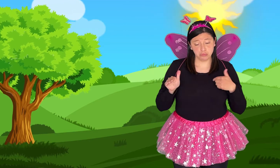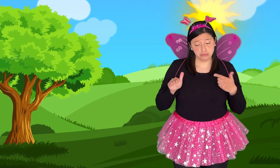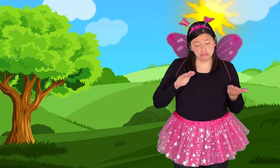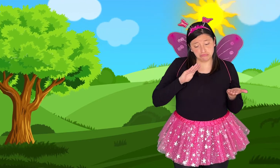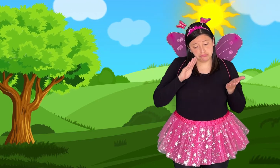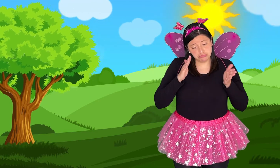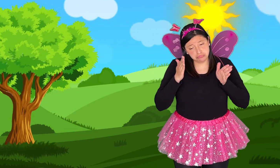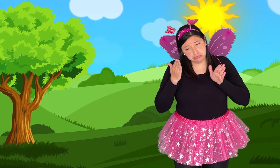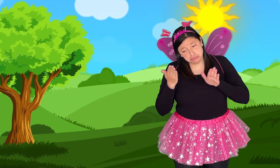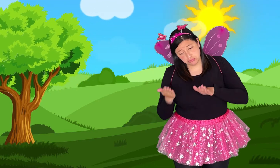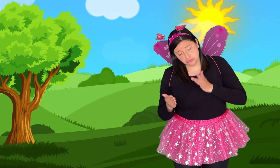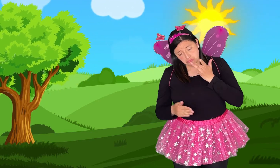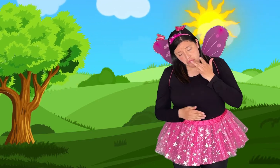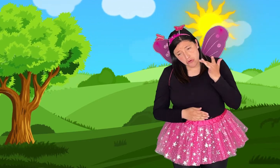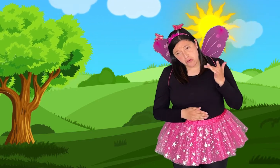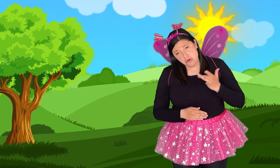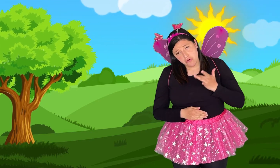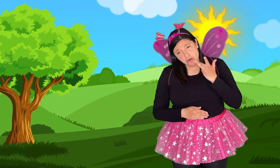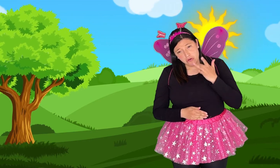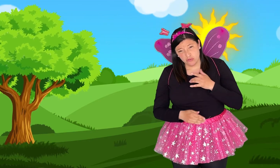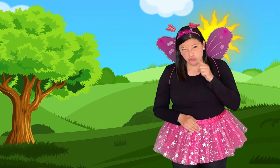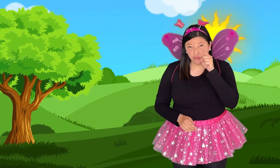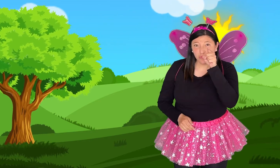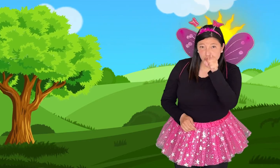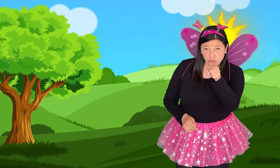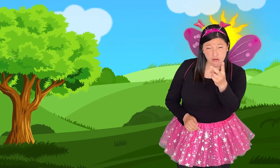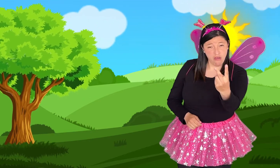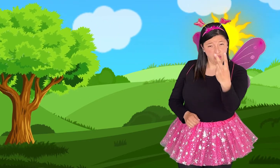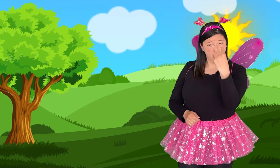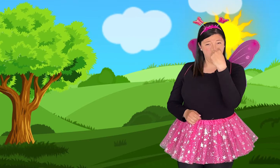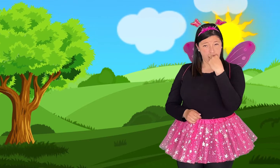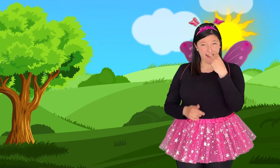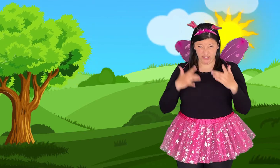¿Te divierte dar la muerte a una pobre mariposa?